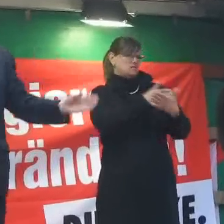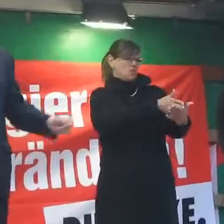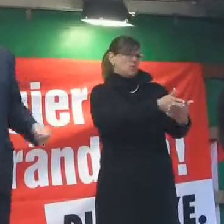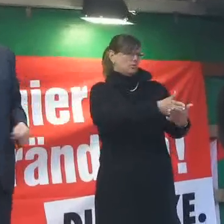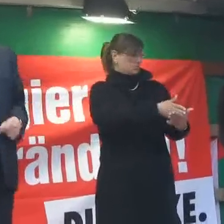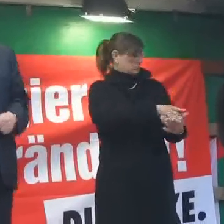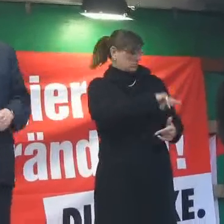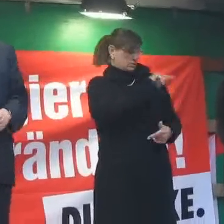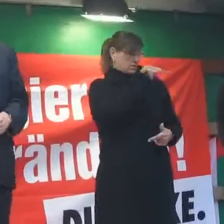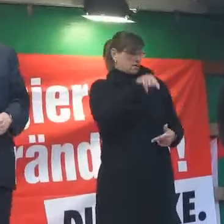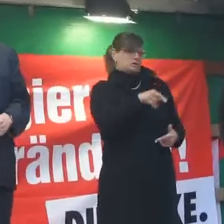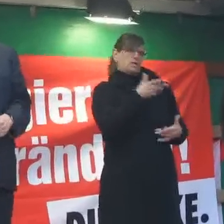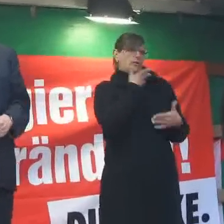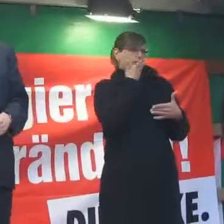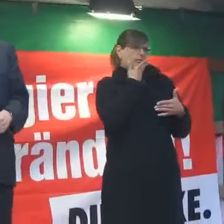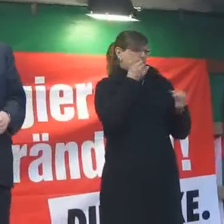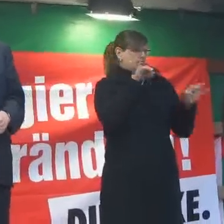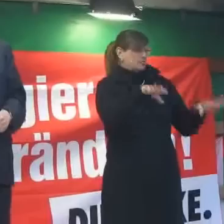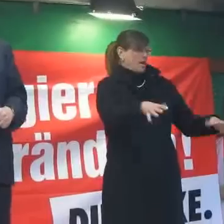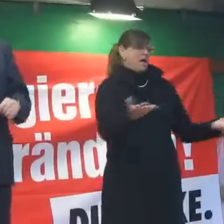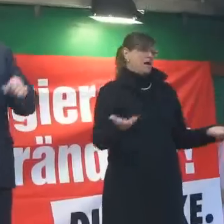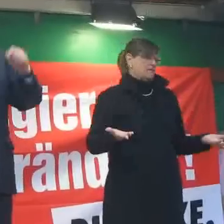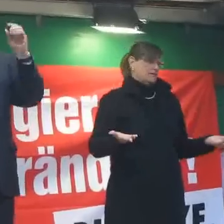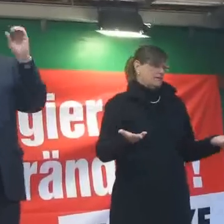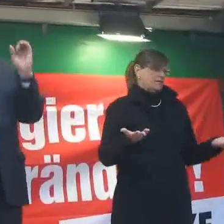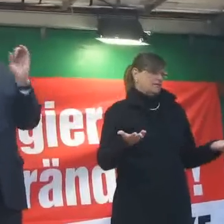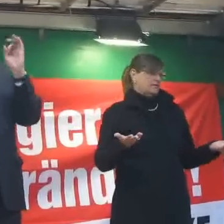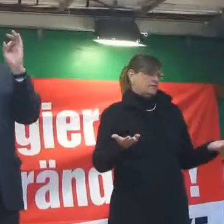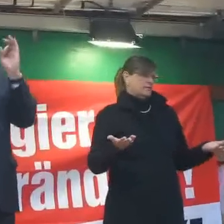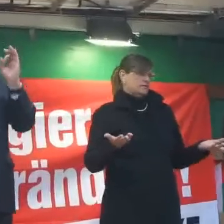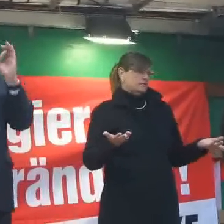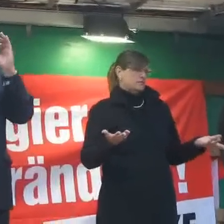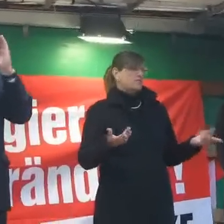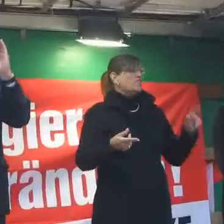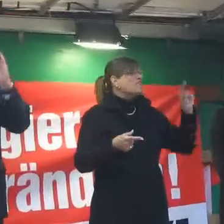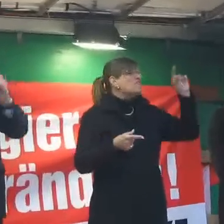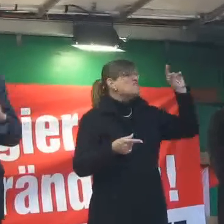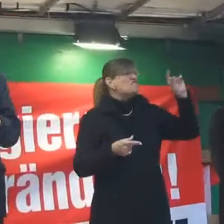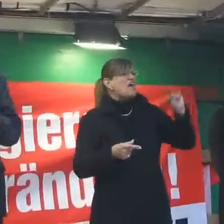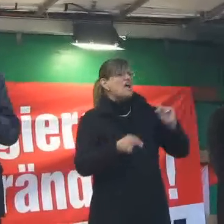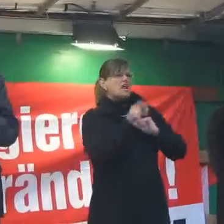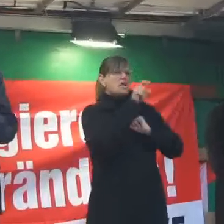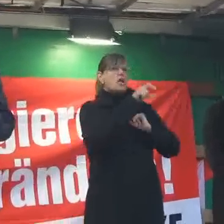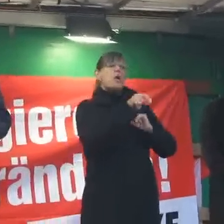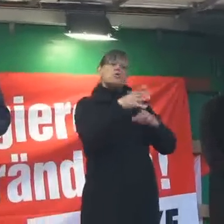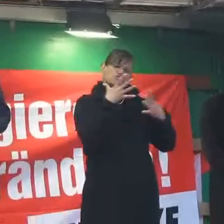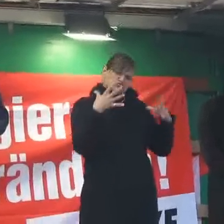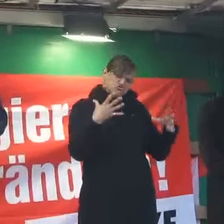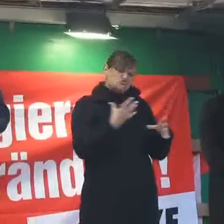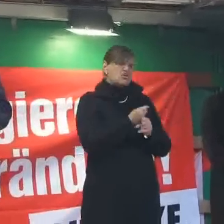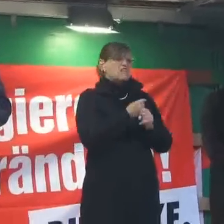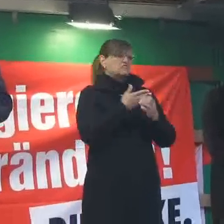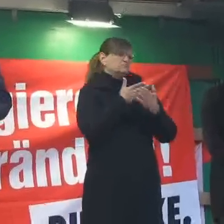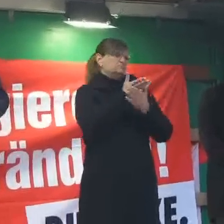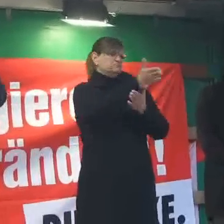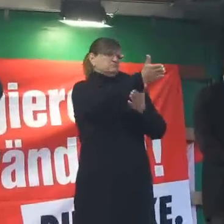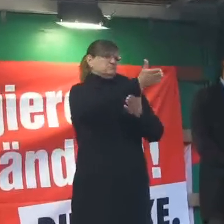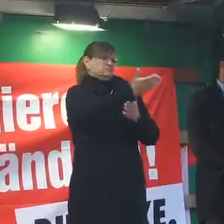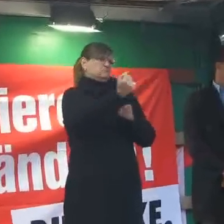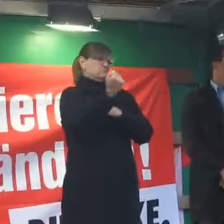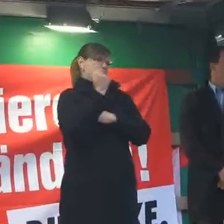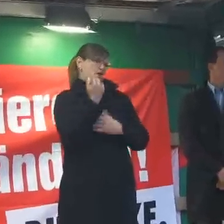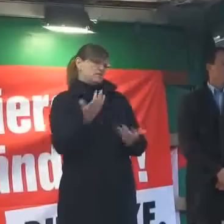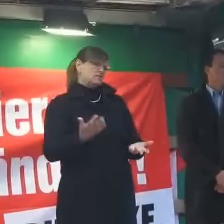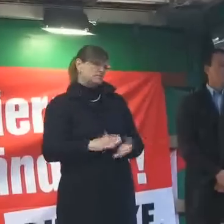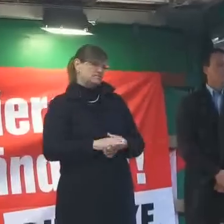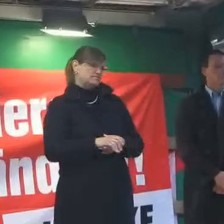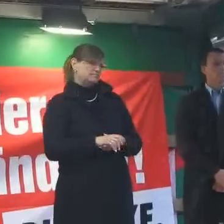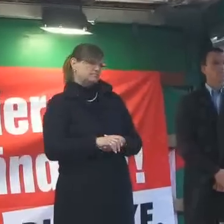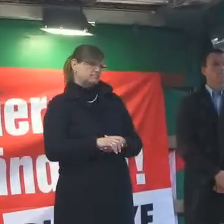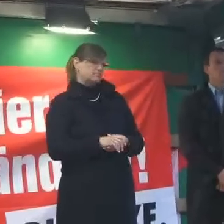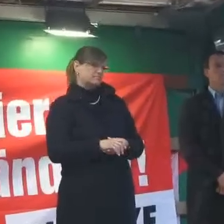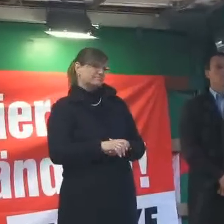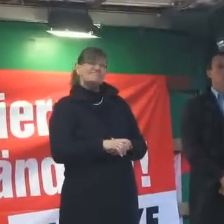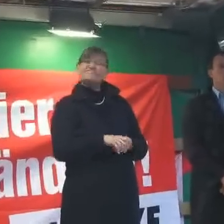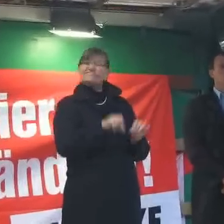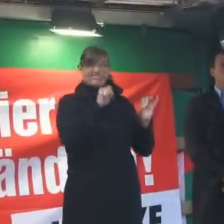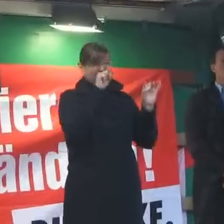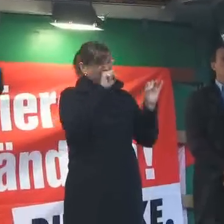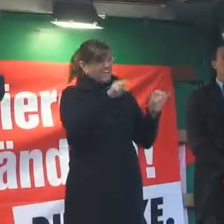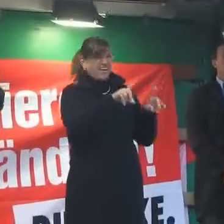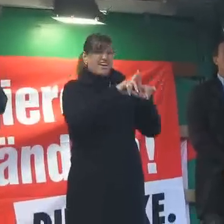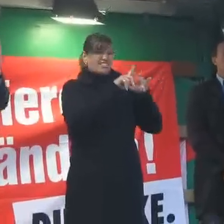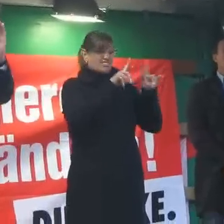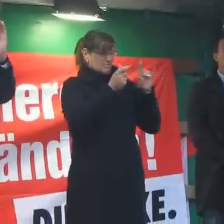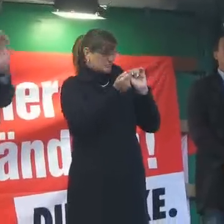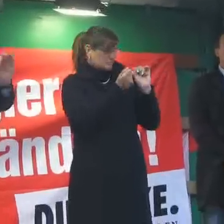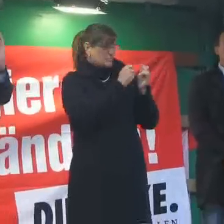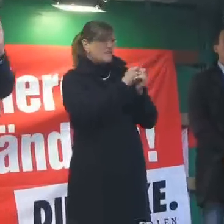keine Rede mehr sein. Eine geringe Minderheit setzt sich durch. Aber da kann man nichts dran ändern, wenn man nicht